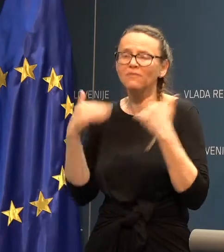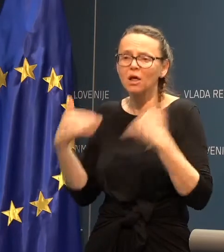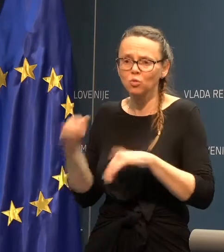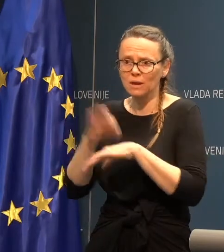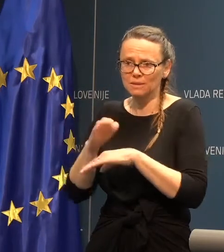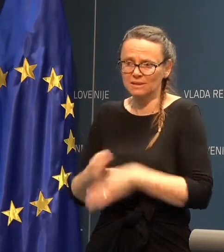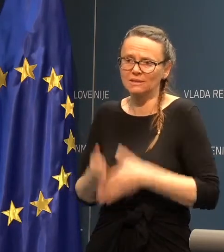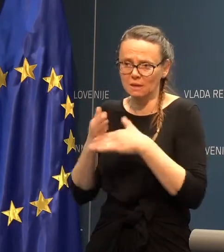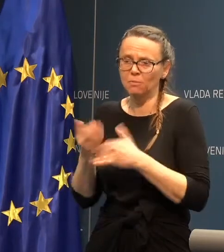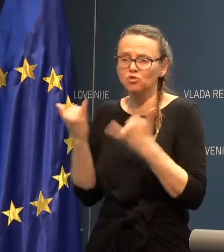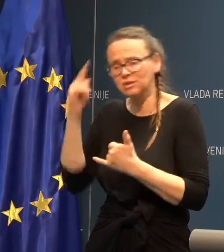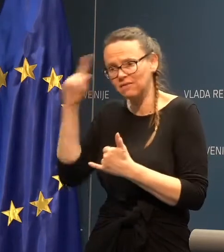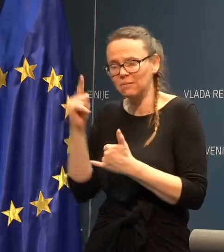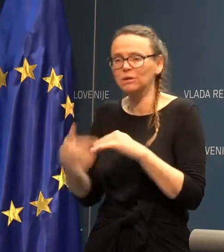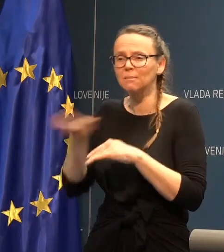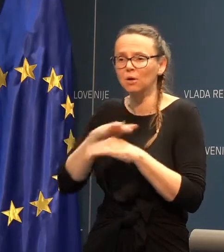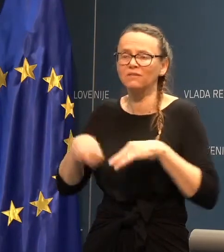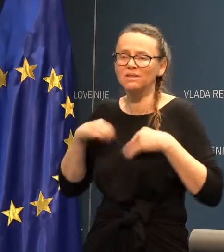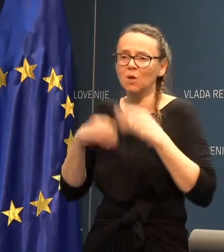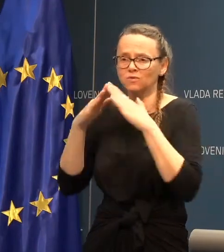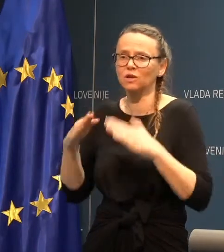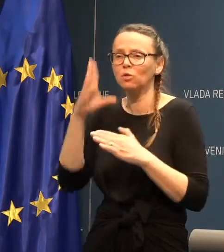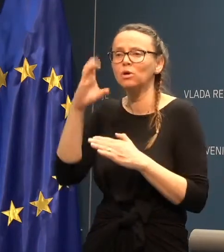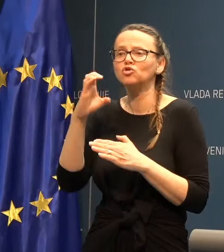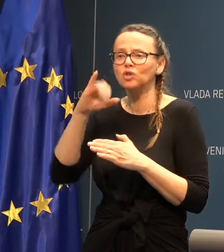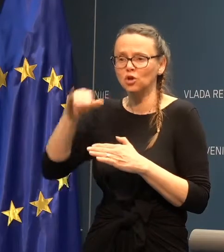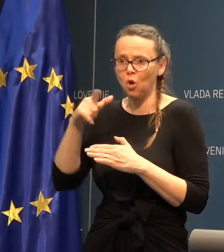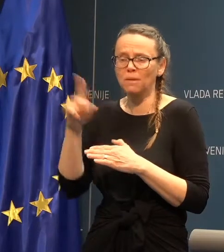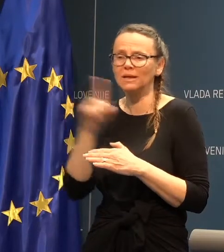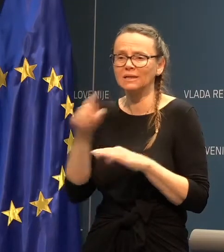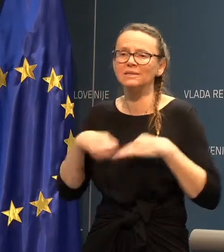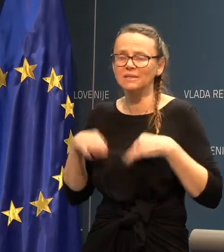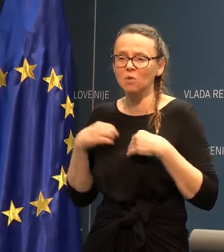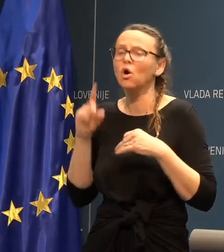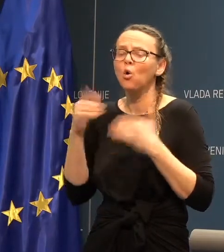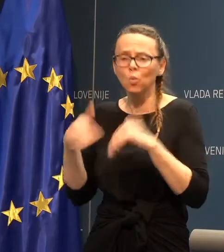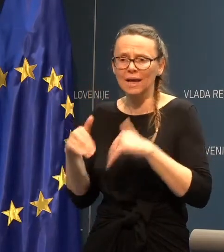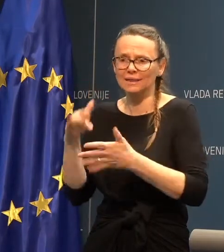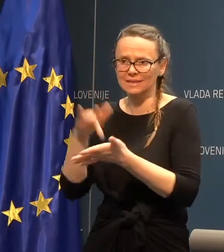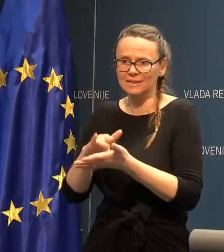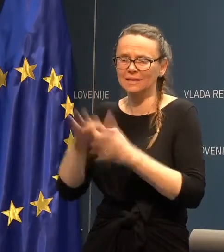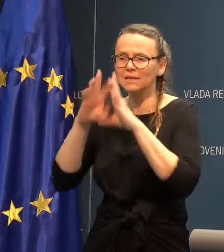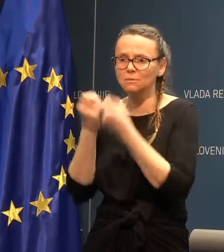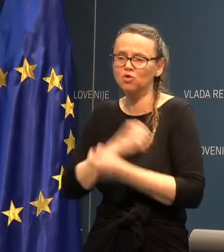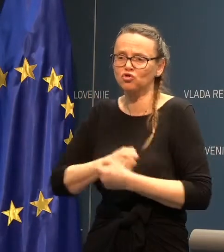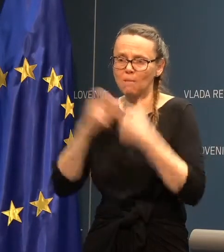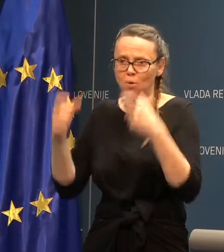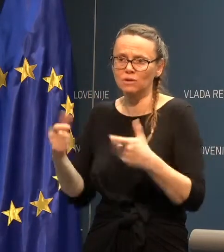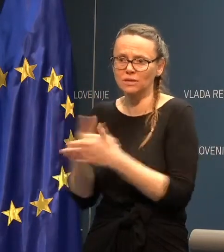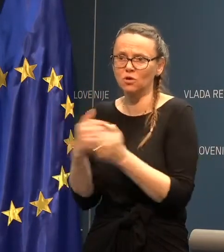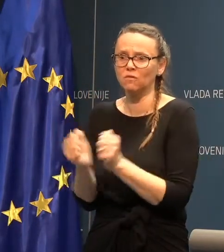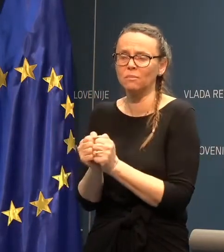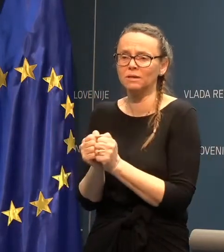katero vemo, da zdaj popliva zdravstveni domčen numer in pa zdravstveni oziroma objektni centr splošne boljnice Novo mesto.